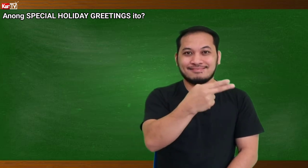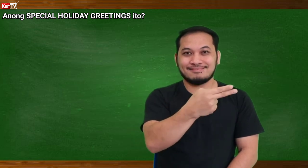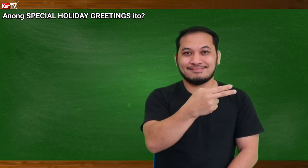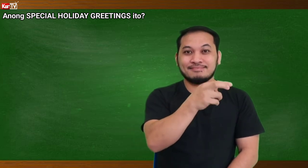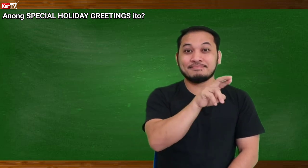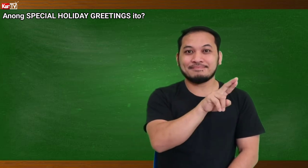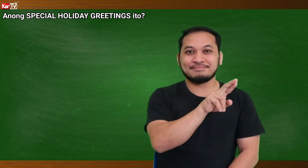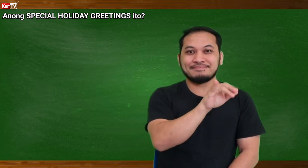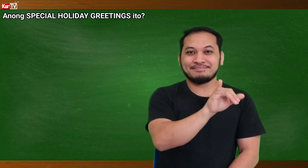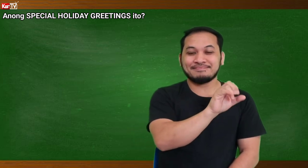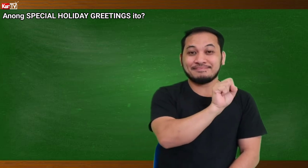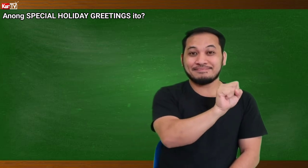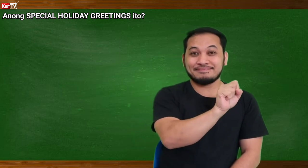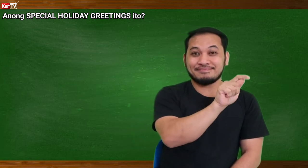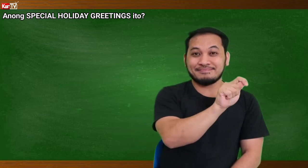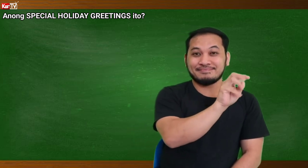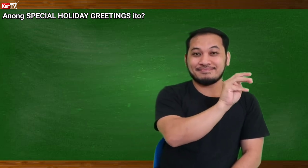Yea? Boo.